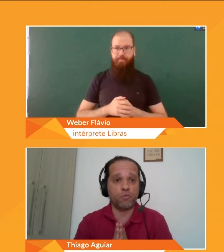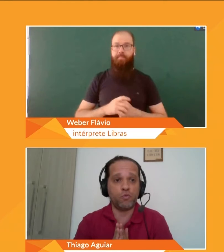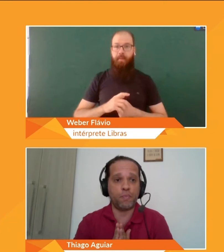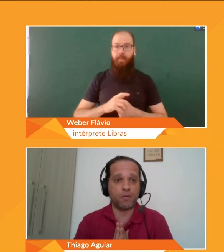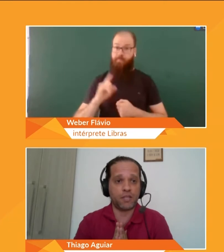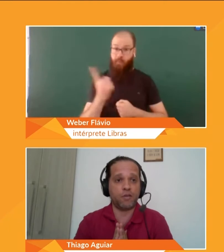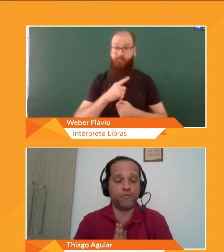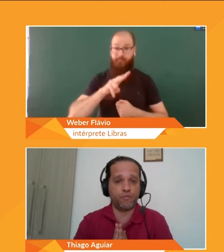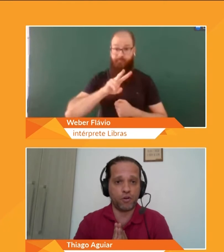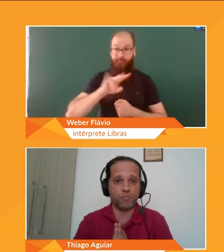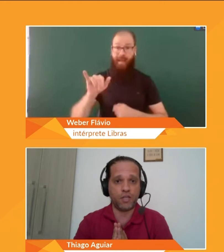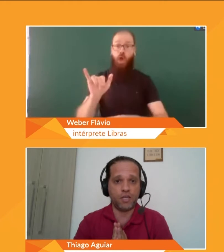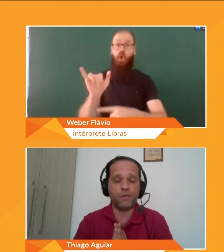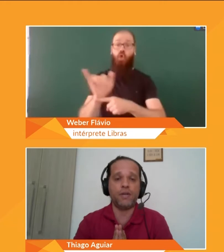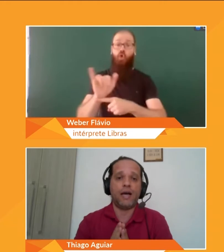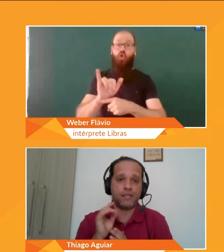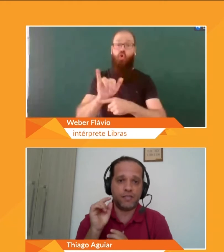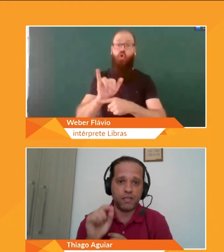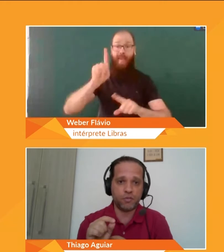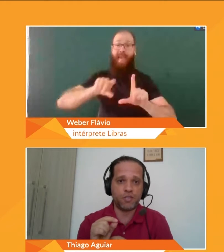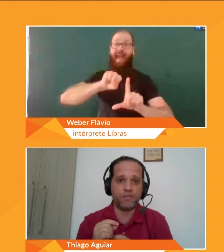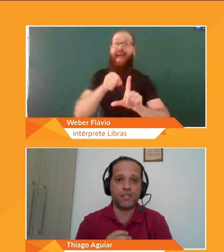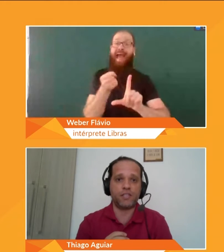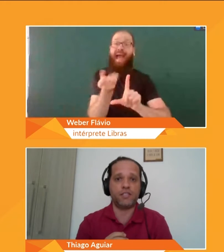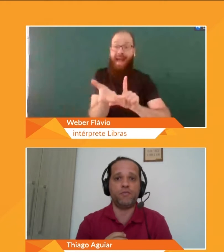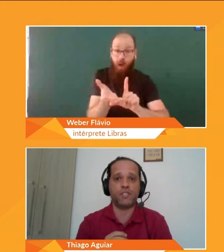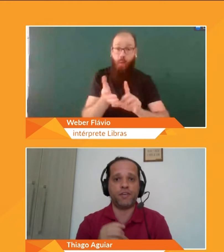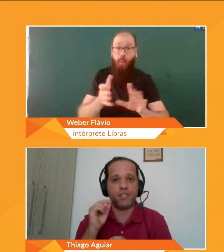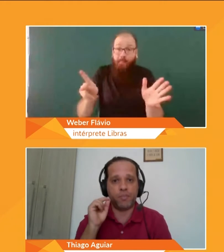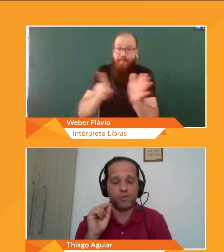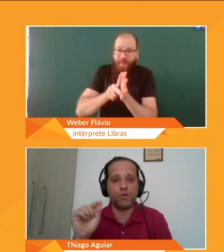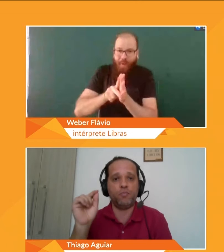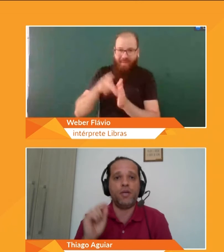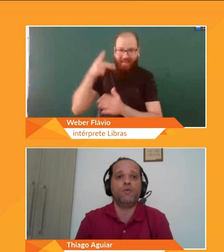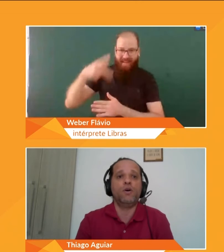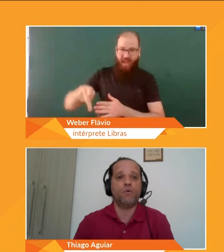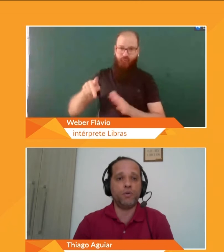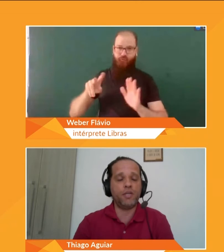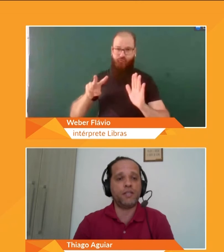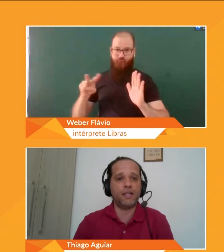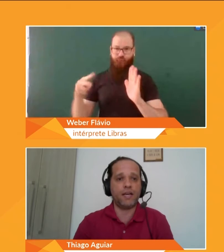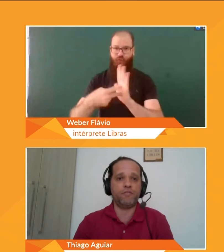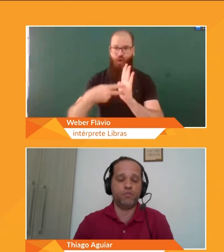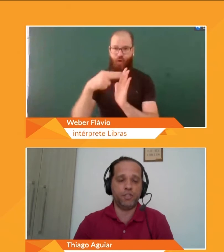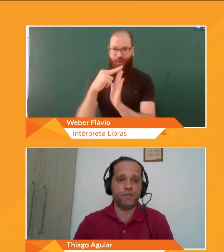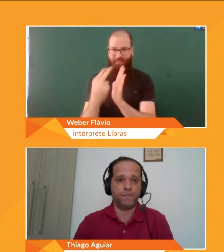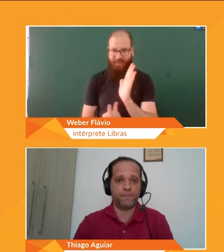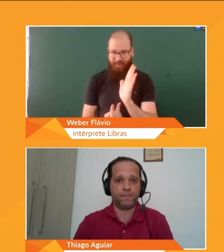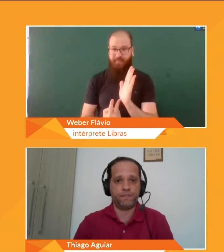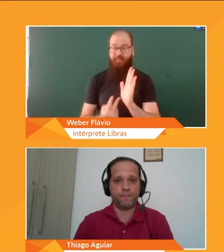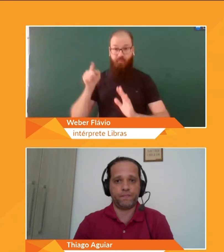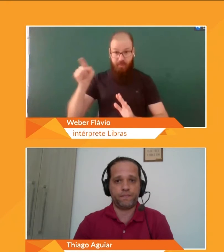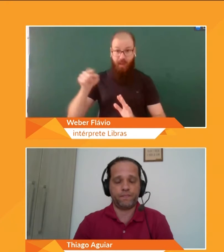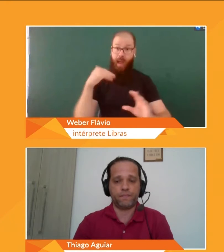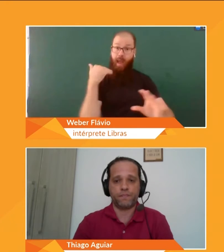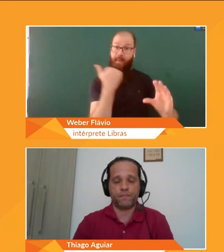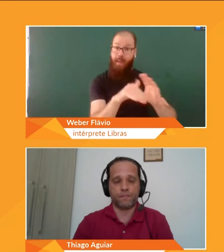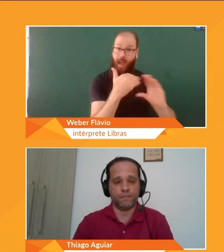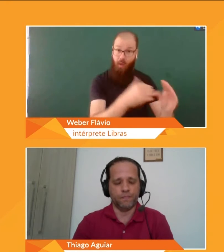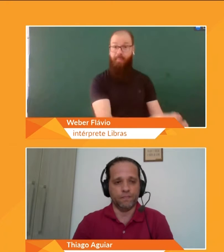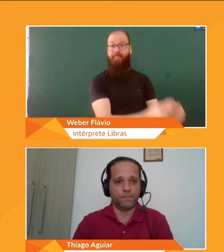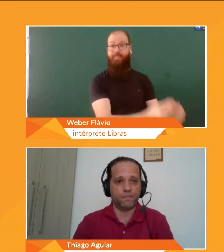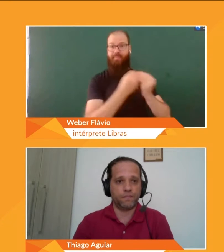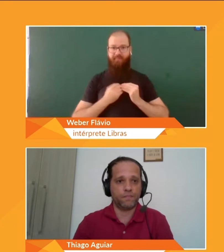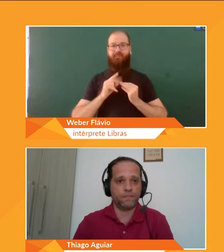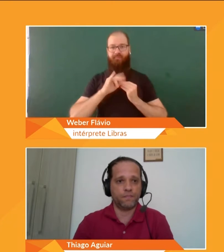pelo YouTube, pelo canal do Fórum Bilingue. Assim que você fizer a inscrição, você vai receber no seu e-mail o link da live no dia. Tiago, que